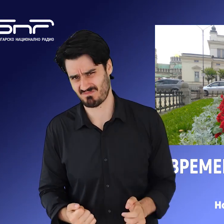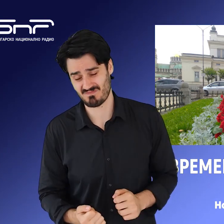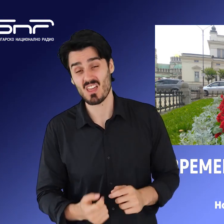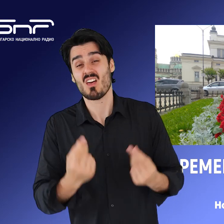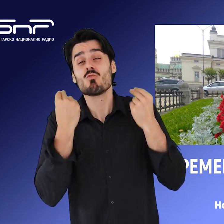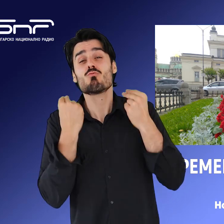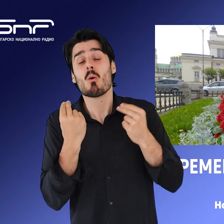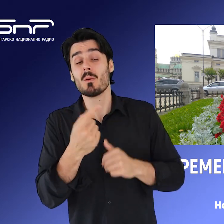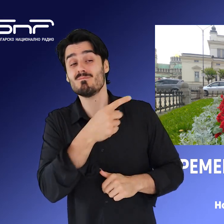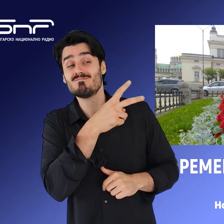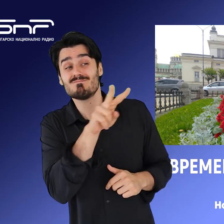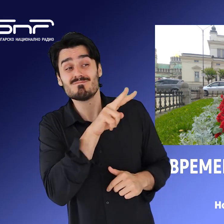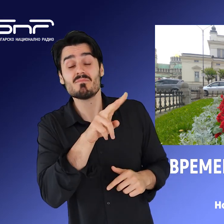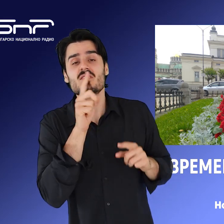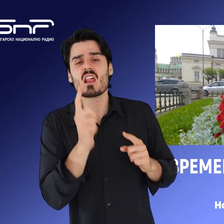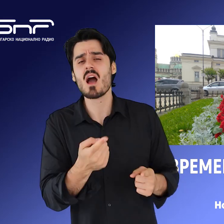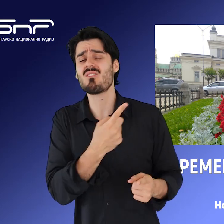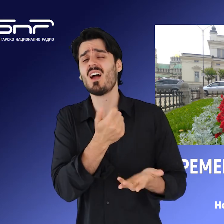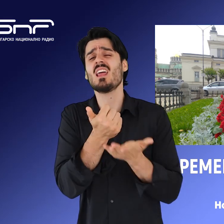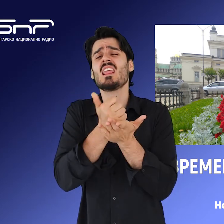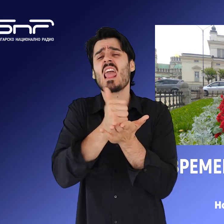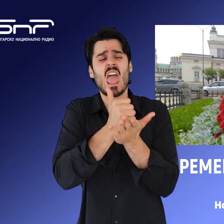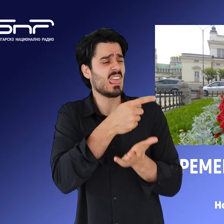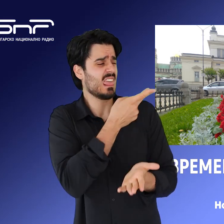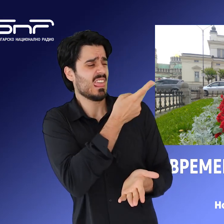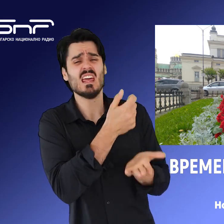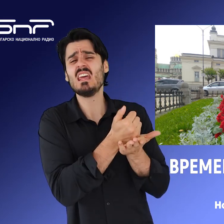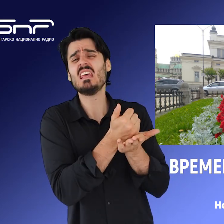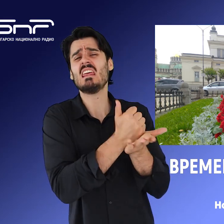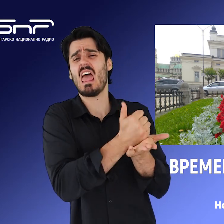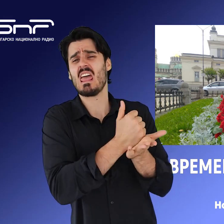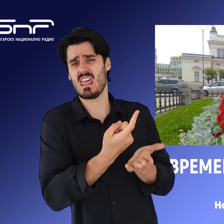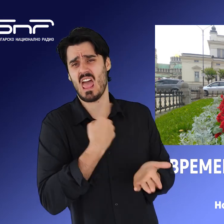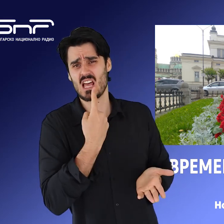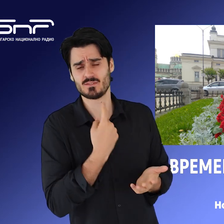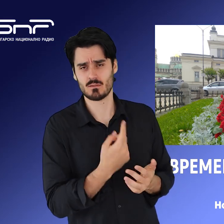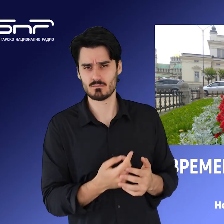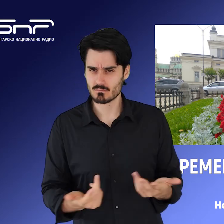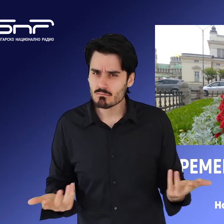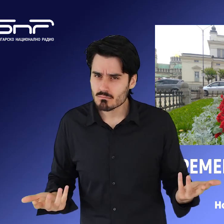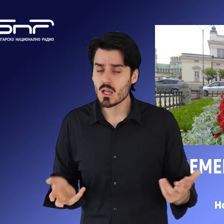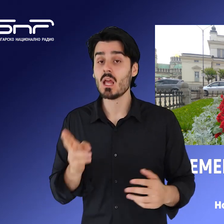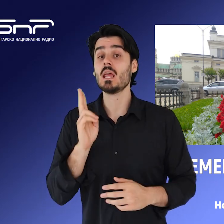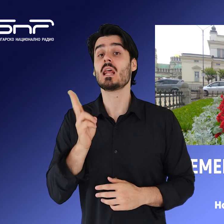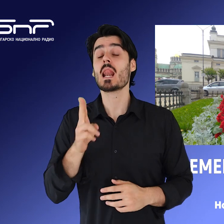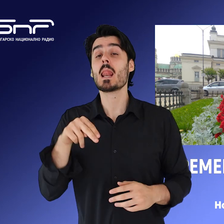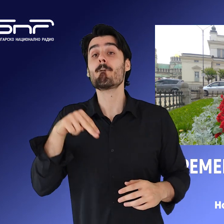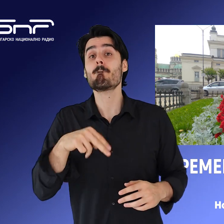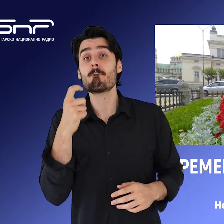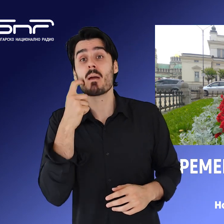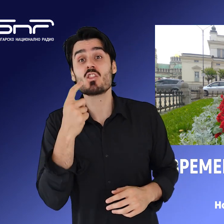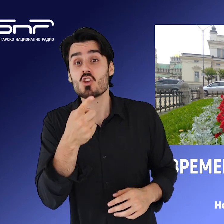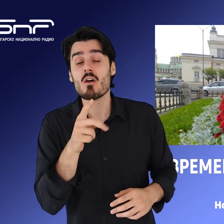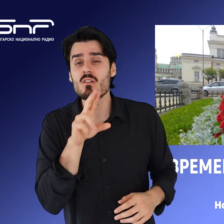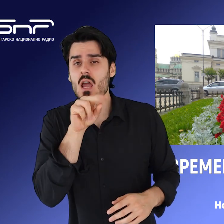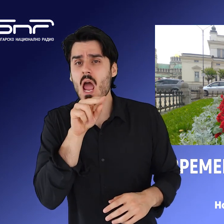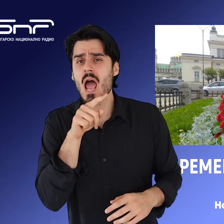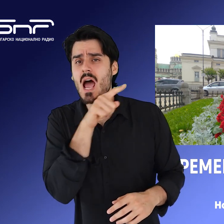мене би било добре и двамата да бъдат основната атракция на гей парада в крайна седмица. Кирил Петков от продължаване промената и демократична България заяви, че ще даде